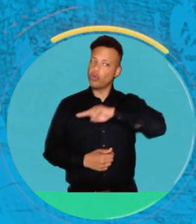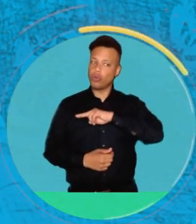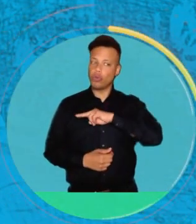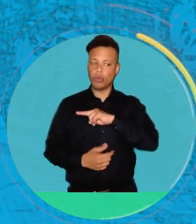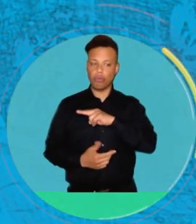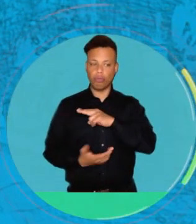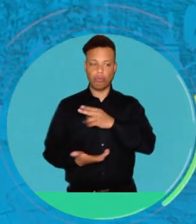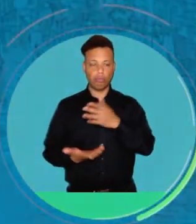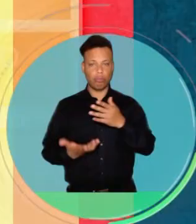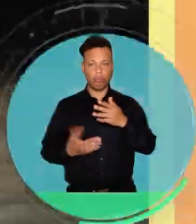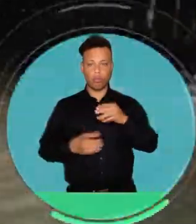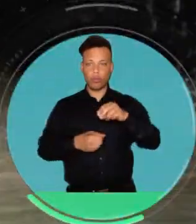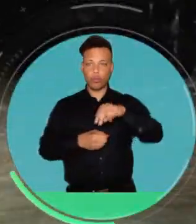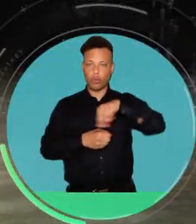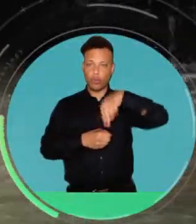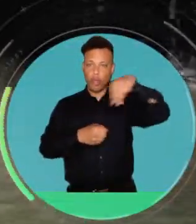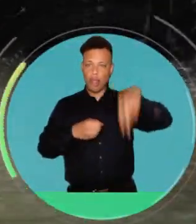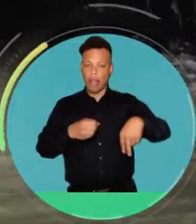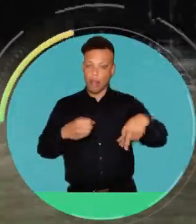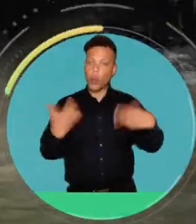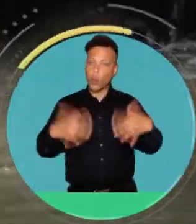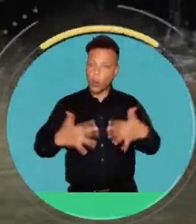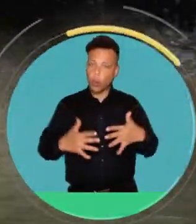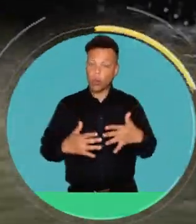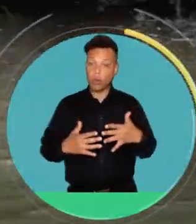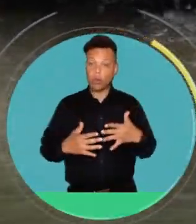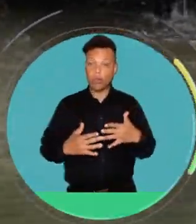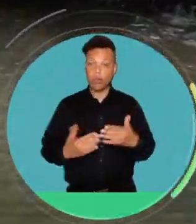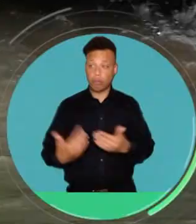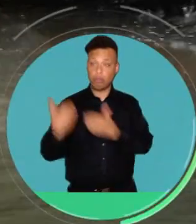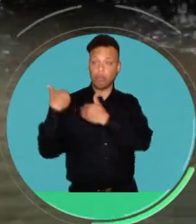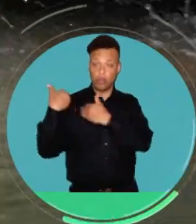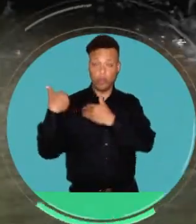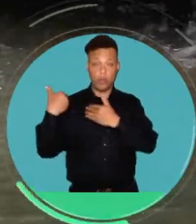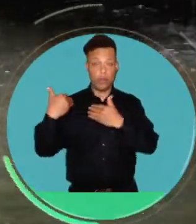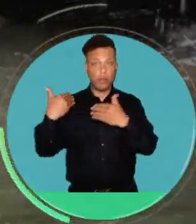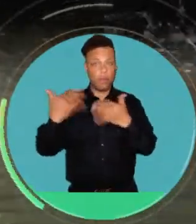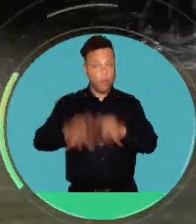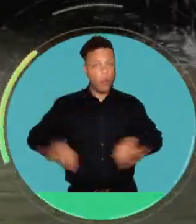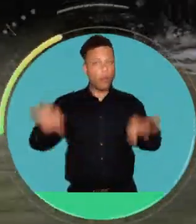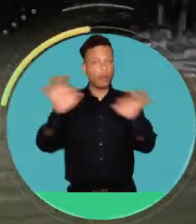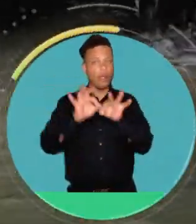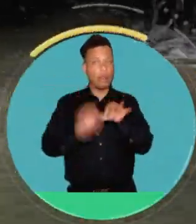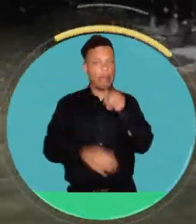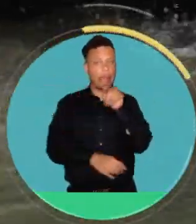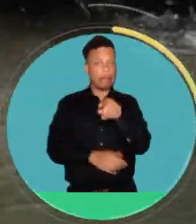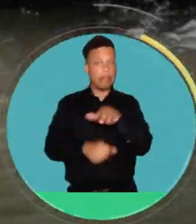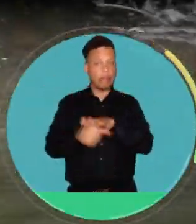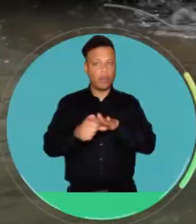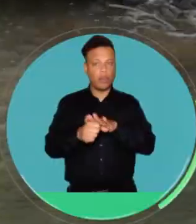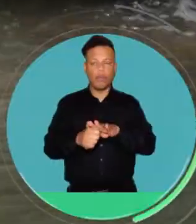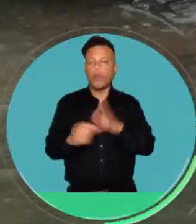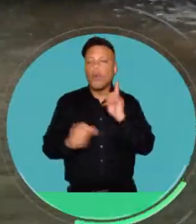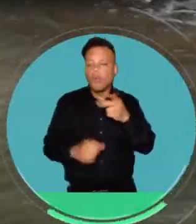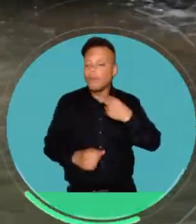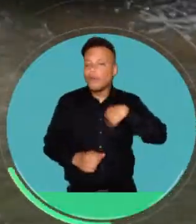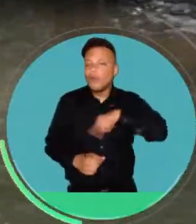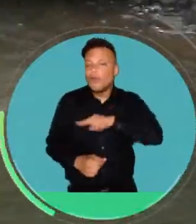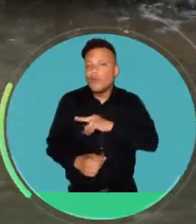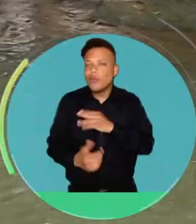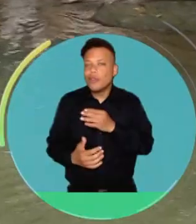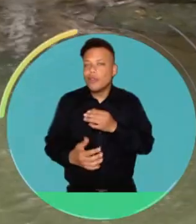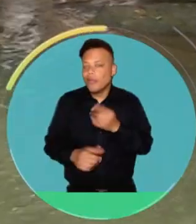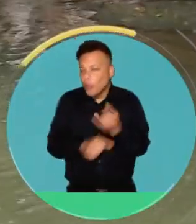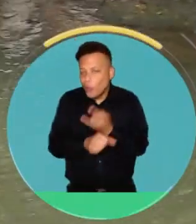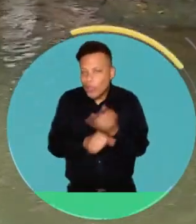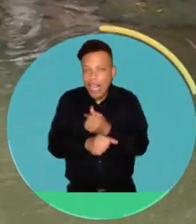Y que nosotros también jugamos un... Tenemos un rol muy importante que jugar en esto. Sí, nosotros somos... Porque a la larga nosotros somos